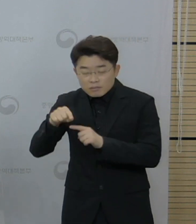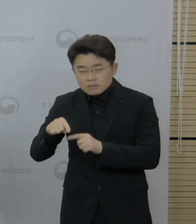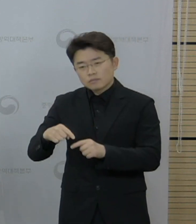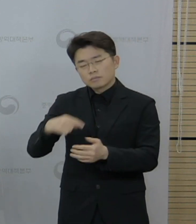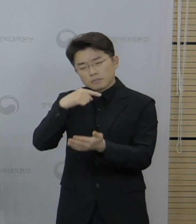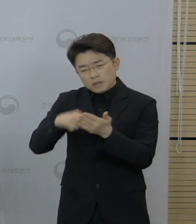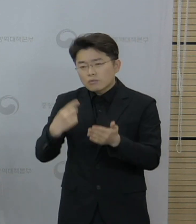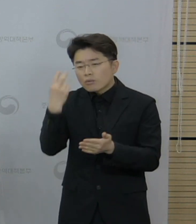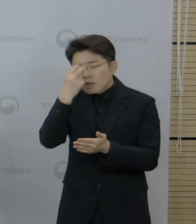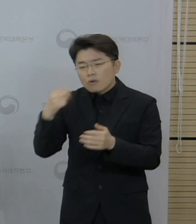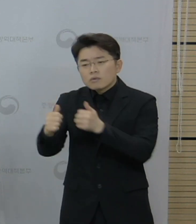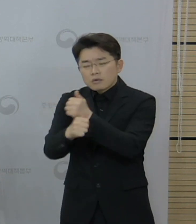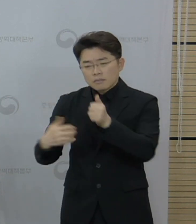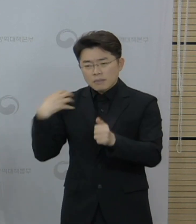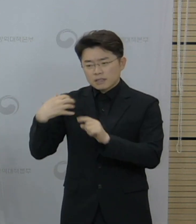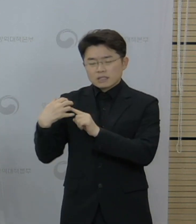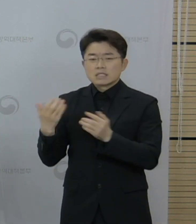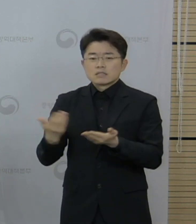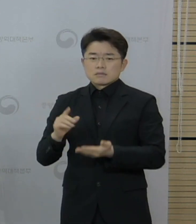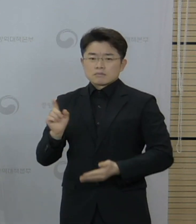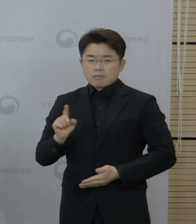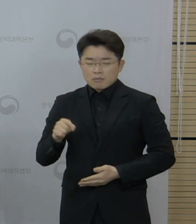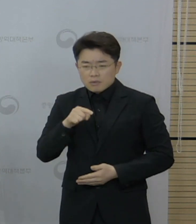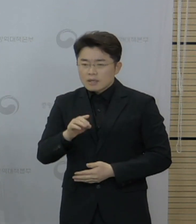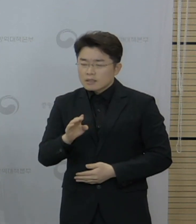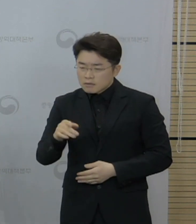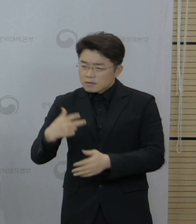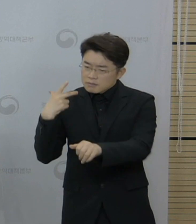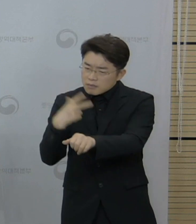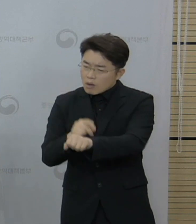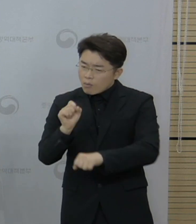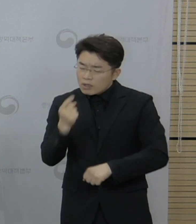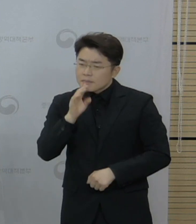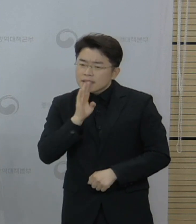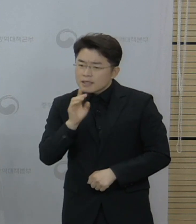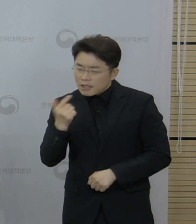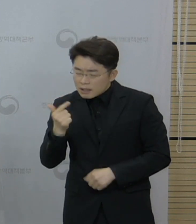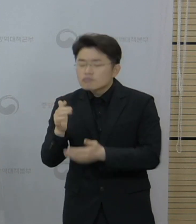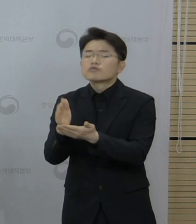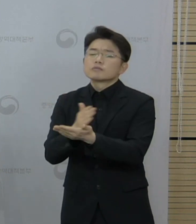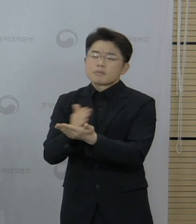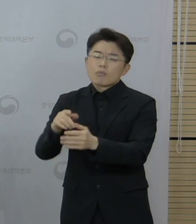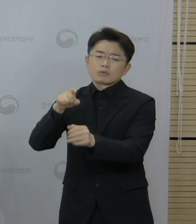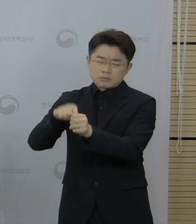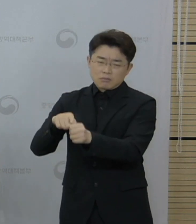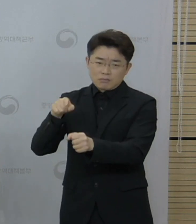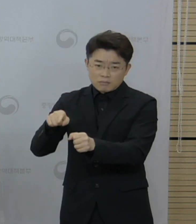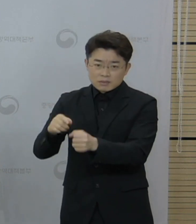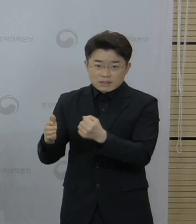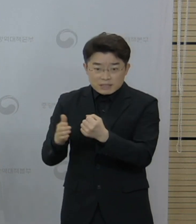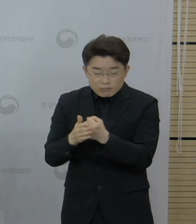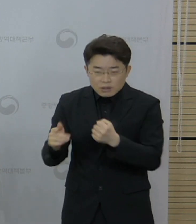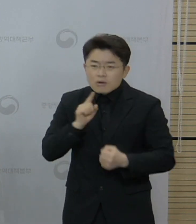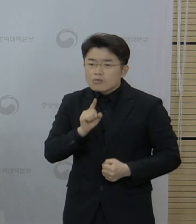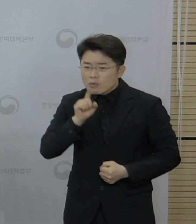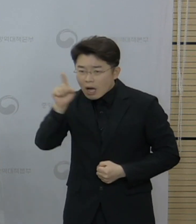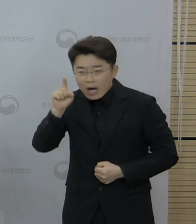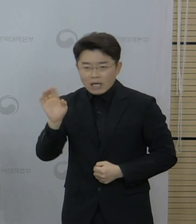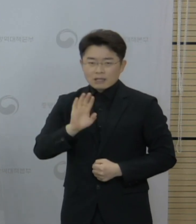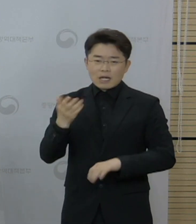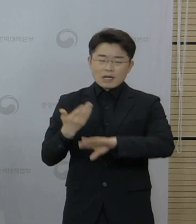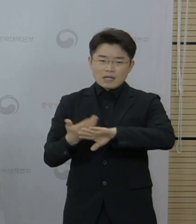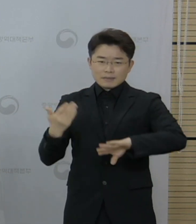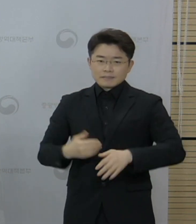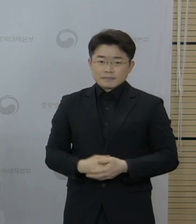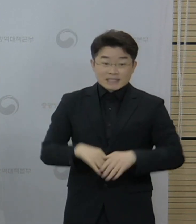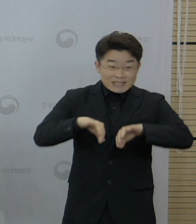그 다음에 피해보상 심의라는 별도의 또 절차가 있습니다. 이쪽은 다시